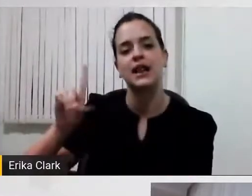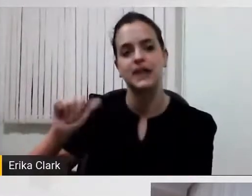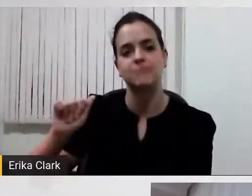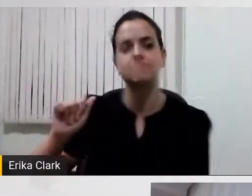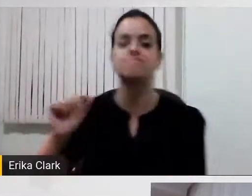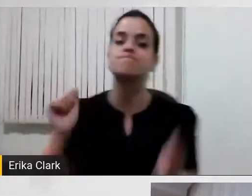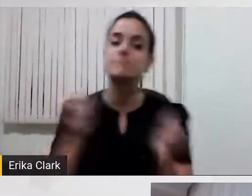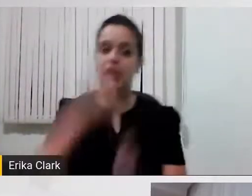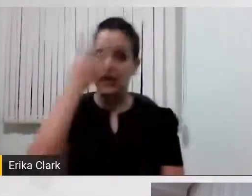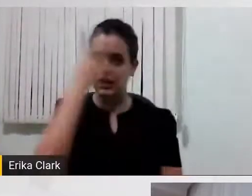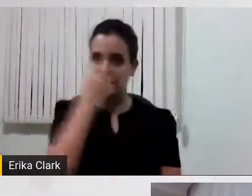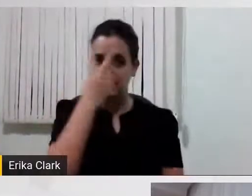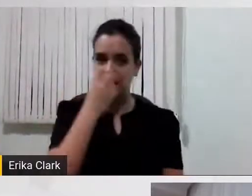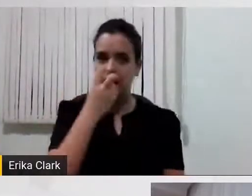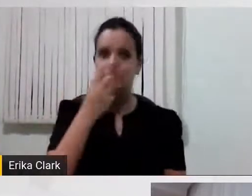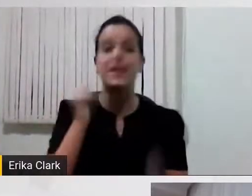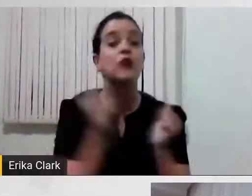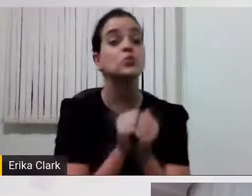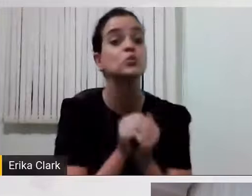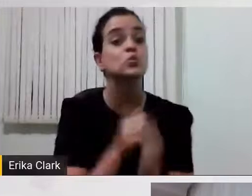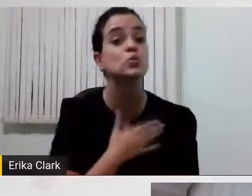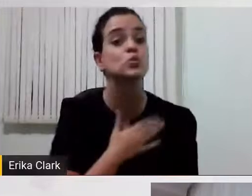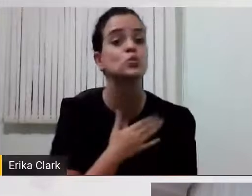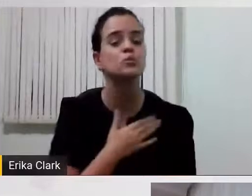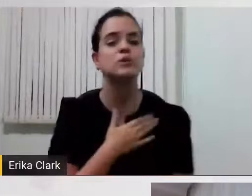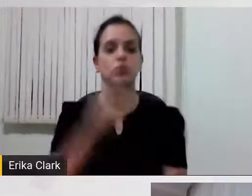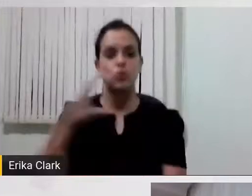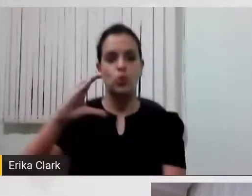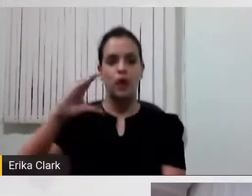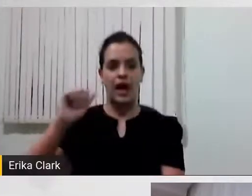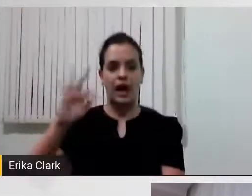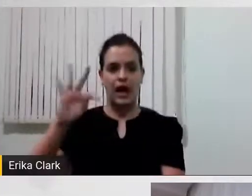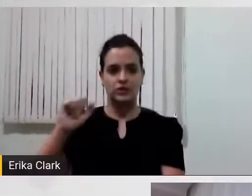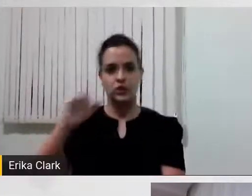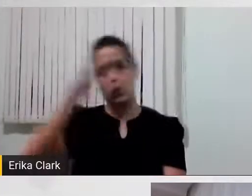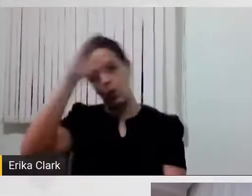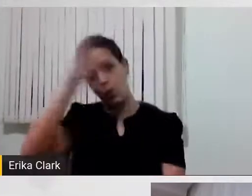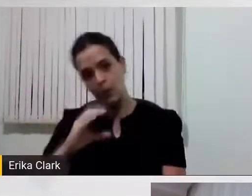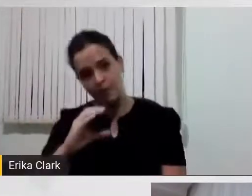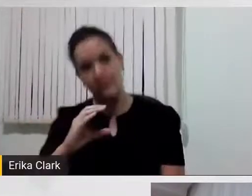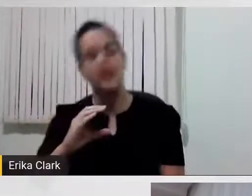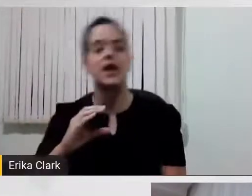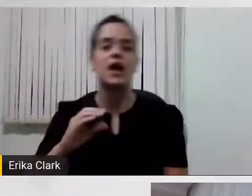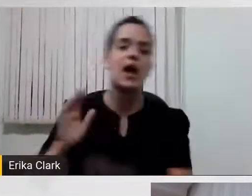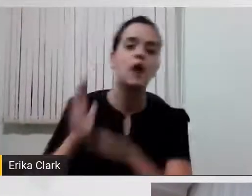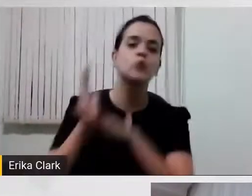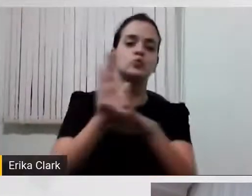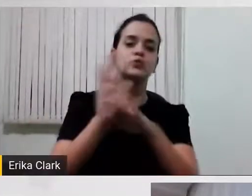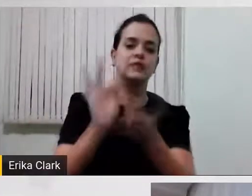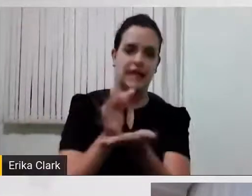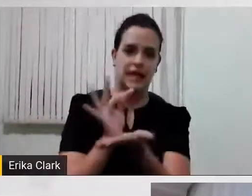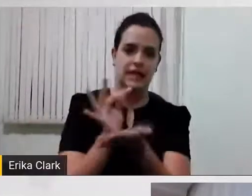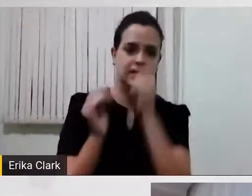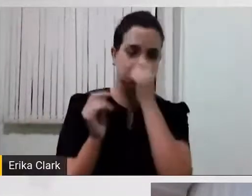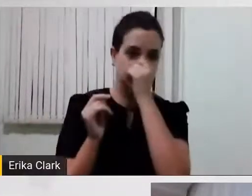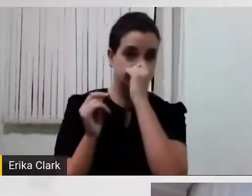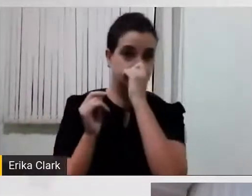CATE, que é o Comitê de Ajudas Técnicas, um grupo de especialistas em tecnologia assistiva que construiu o conceito